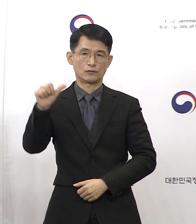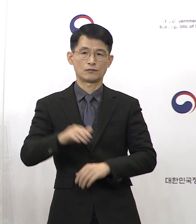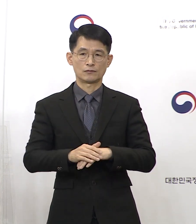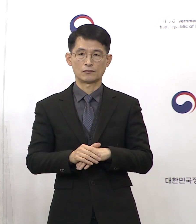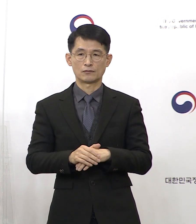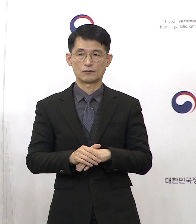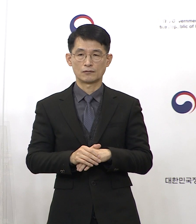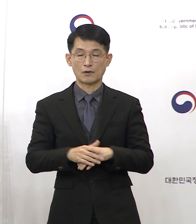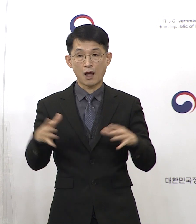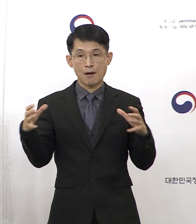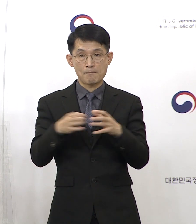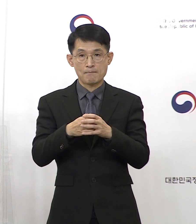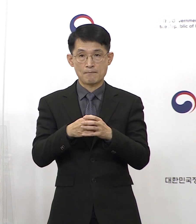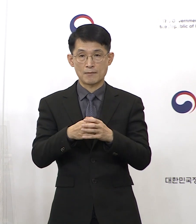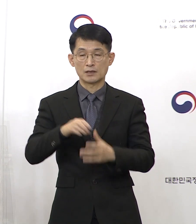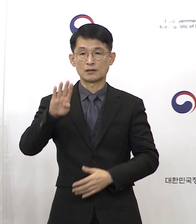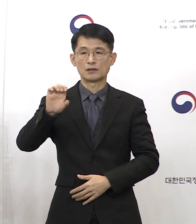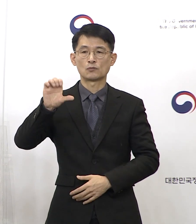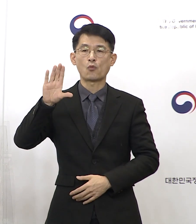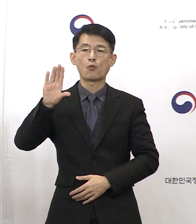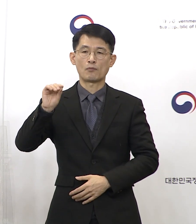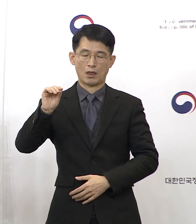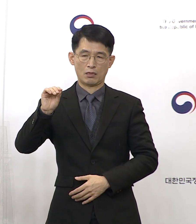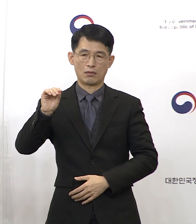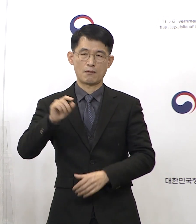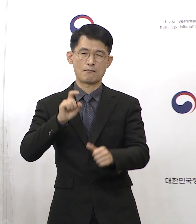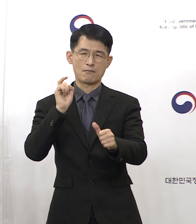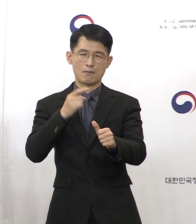총 45만여 명입니다.